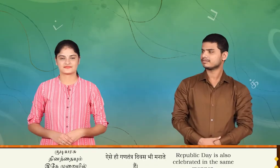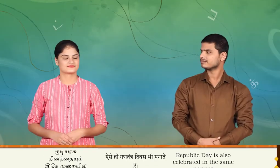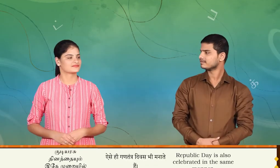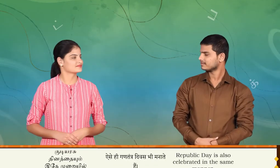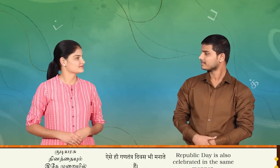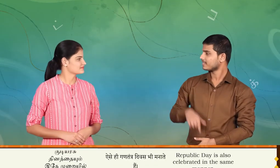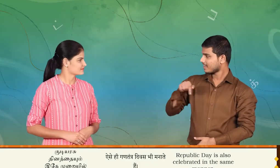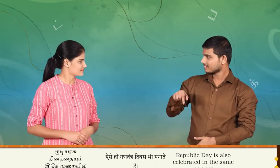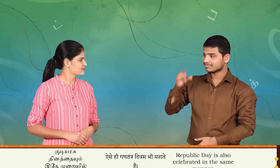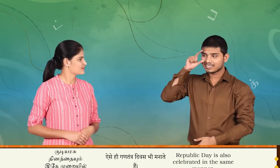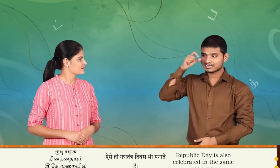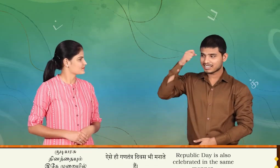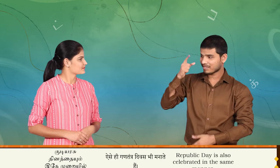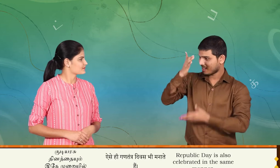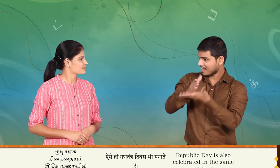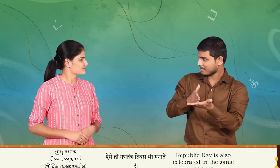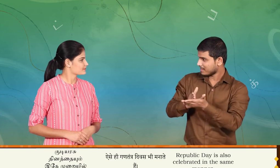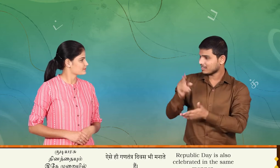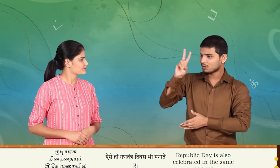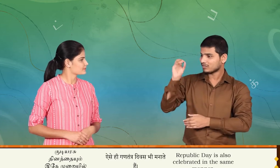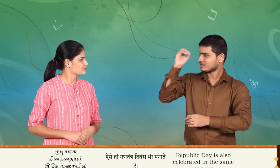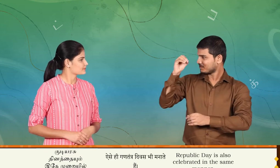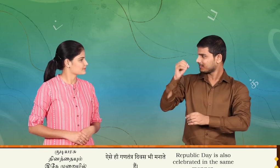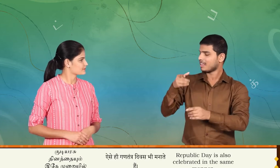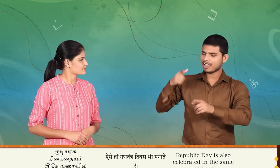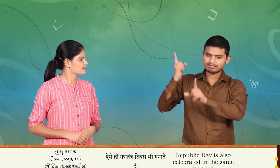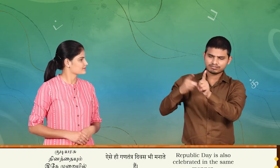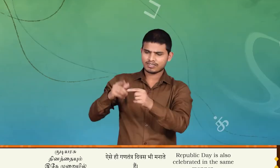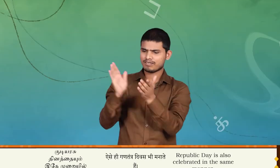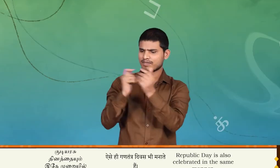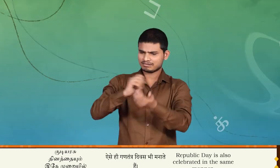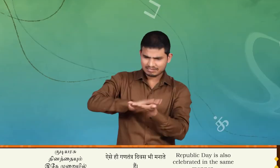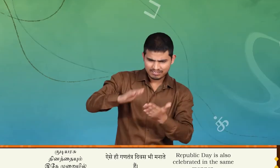குடியரச்து தினைத்தையும் இதே முறையில் கொண்டாடுகிறோம்